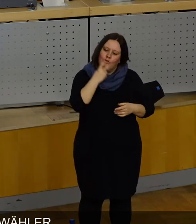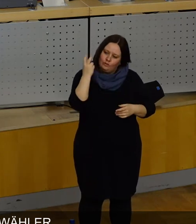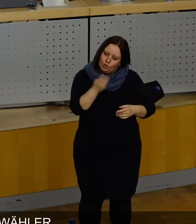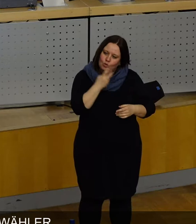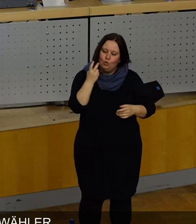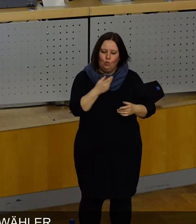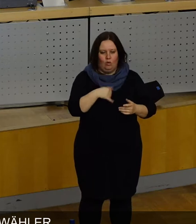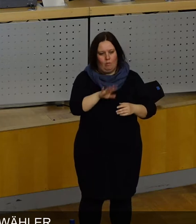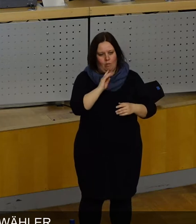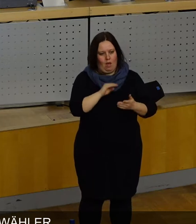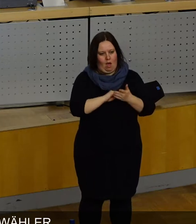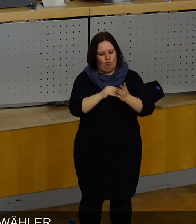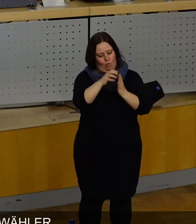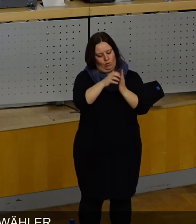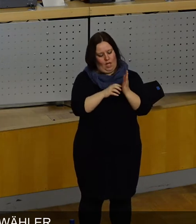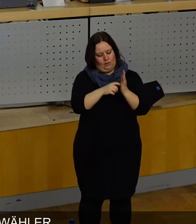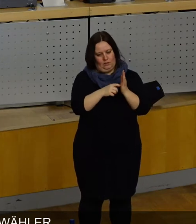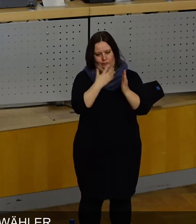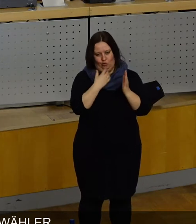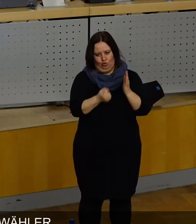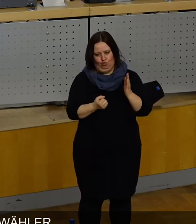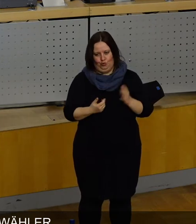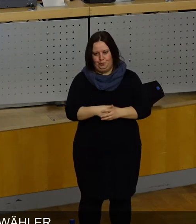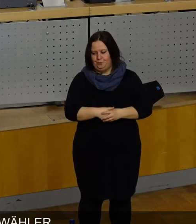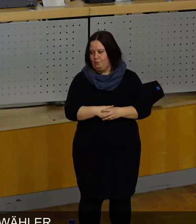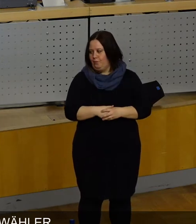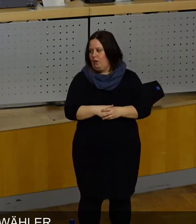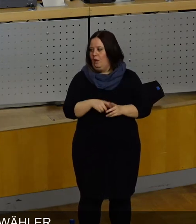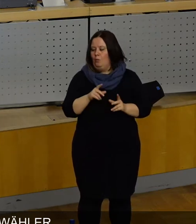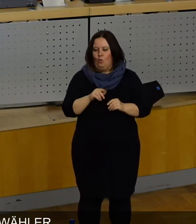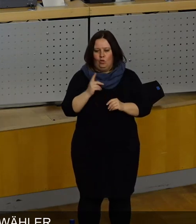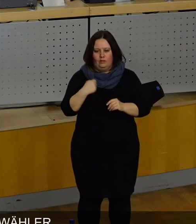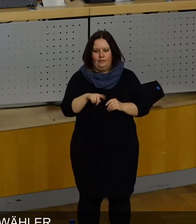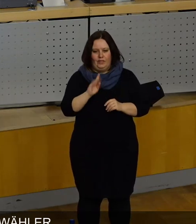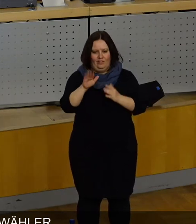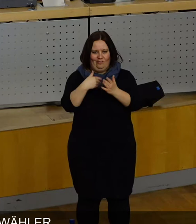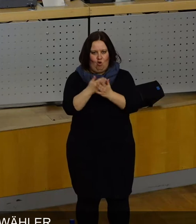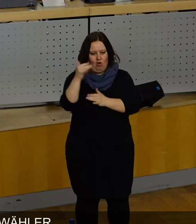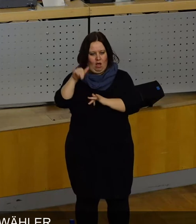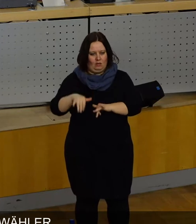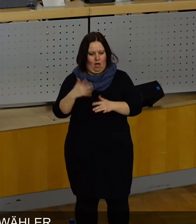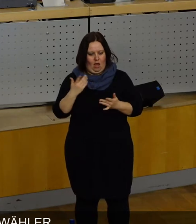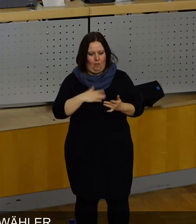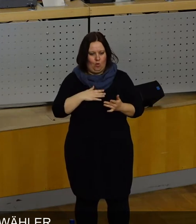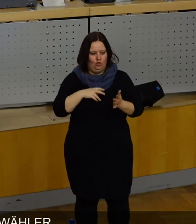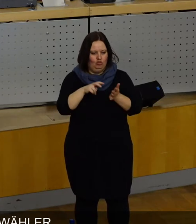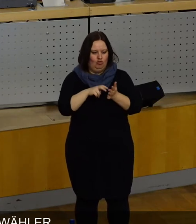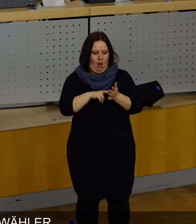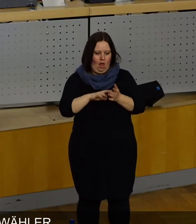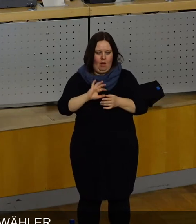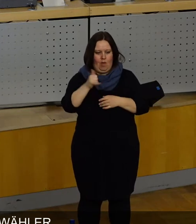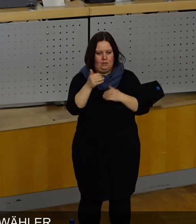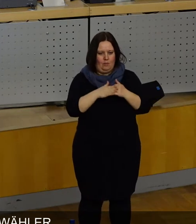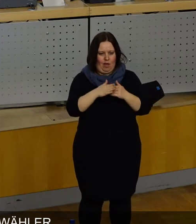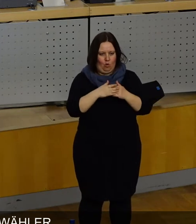einen geänderten Ausschreibungstext zu machen. Wir haben diesen Vorschlag hier liegen, wie eine solche Stelle eines ersten